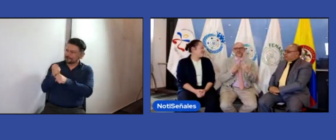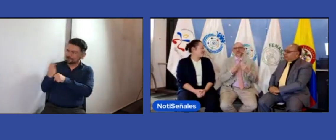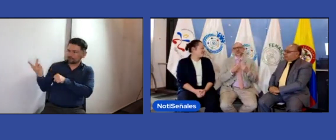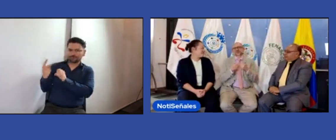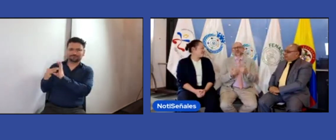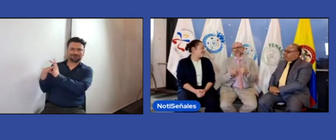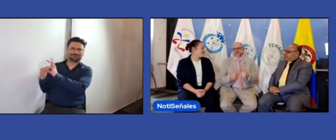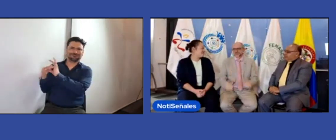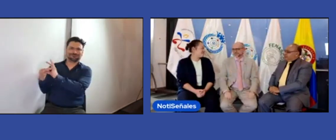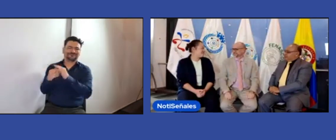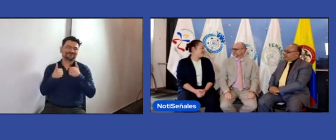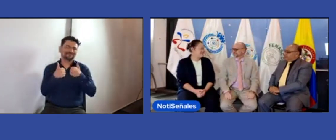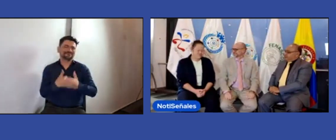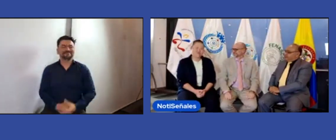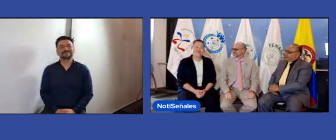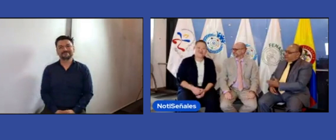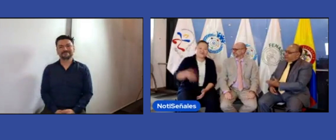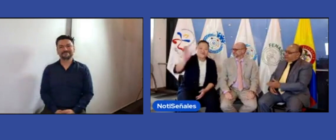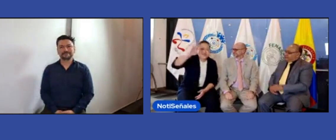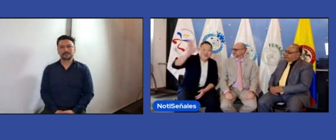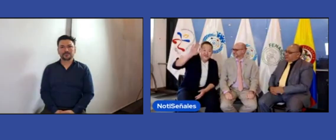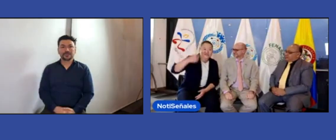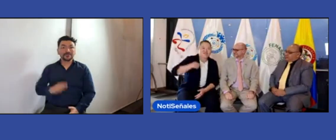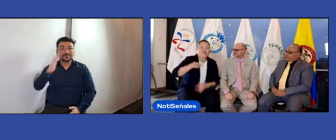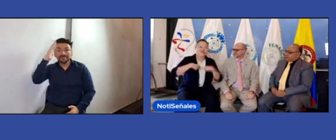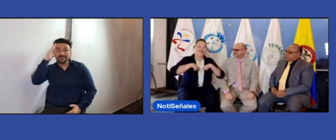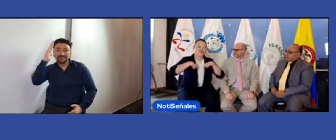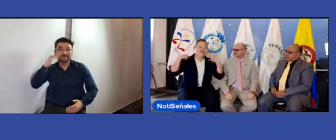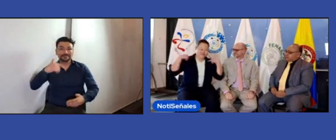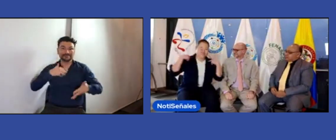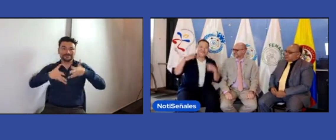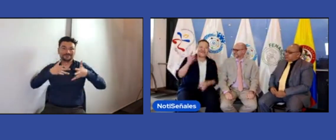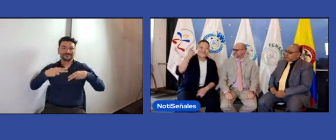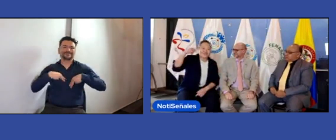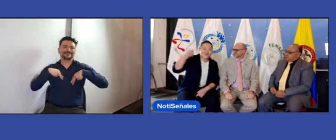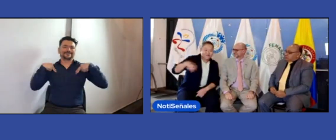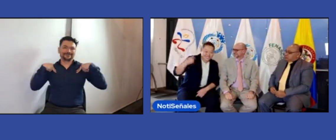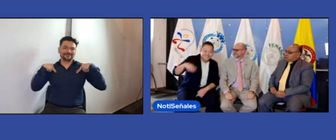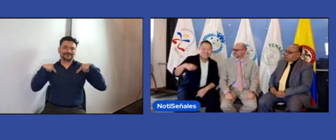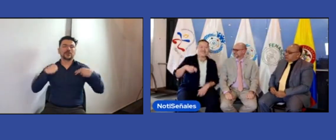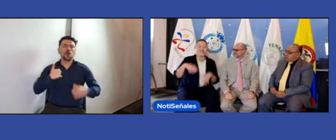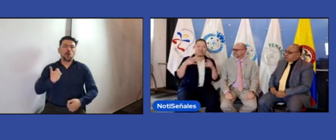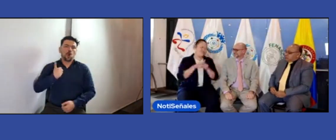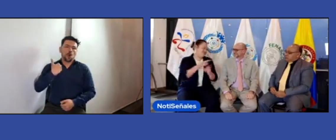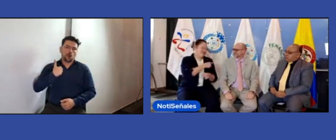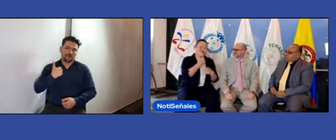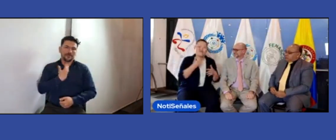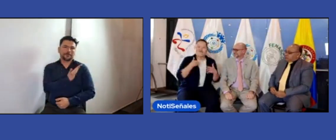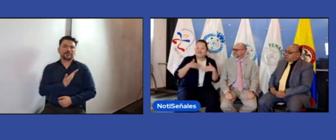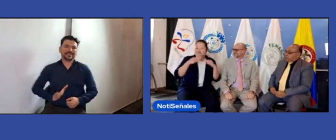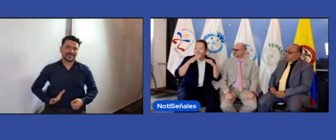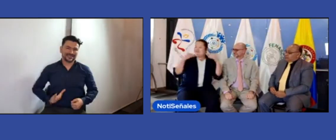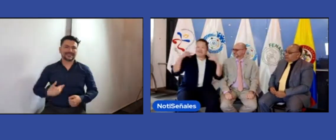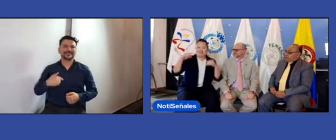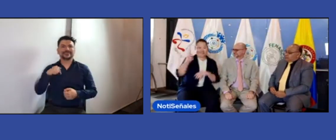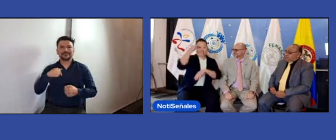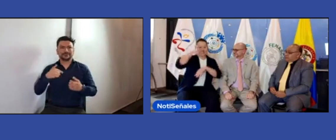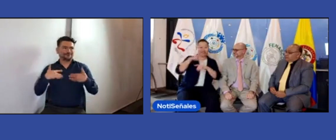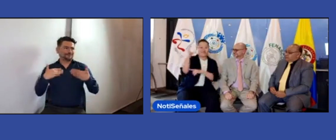todos ustedes en este momento. Muchas gracias, Henry. Hola, yo soy Elizabeth. Soy la presidenta de la sección de jóvenes de la